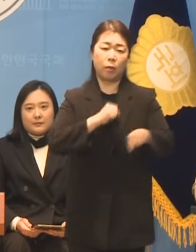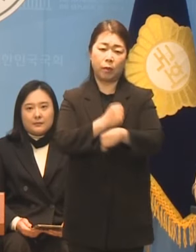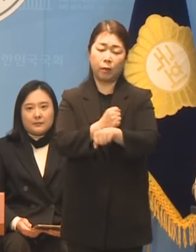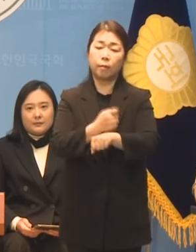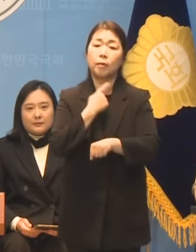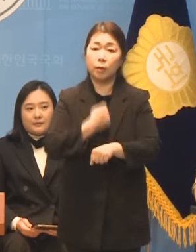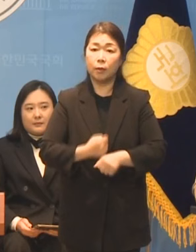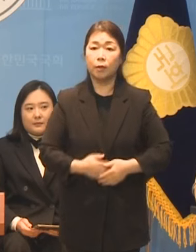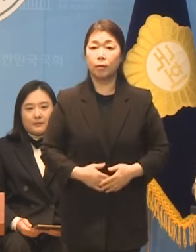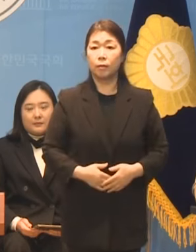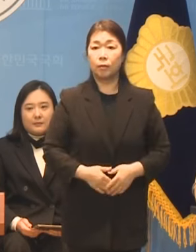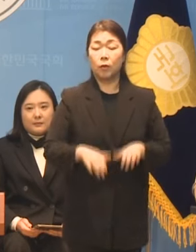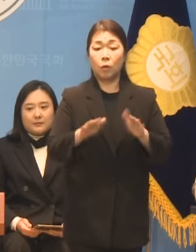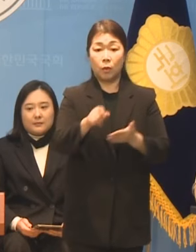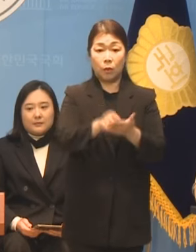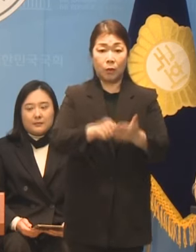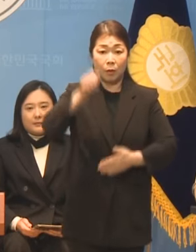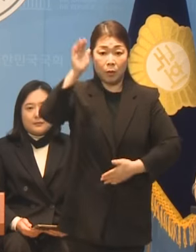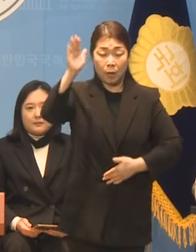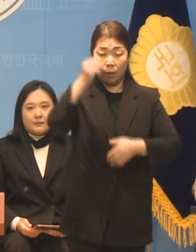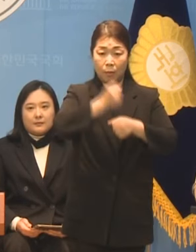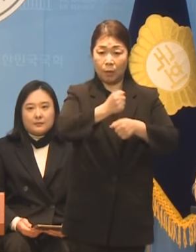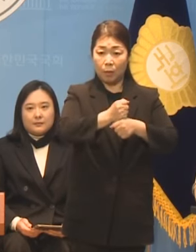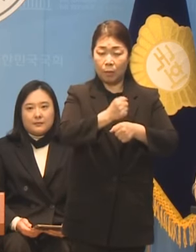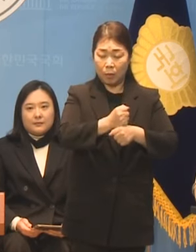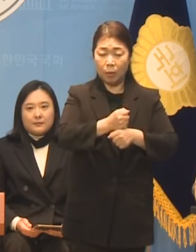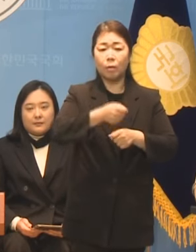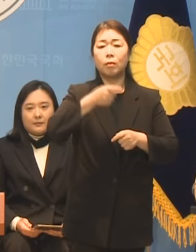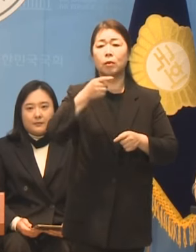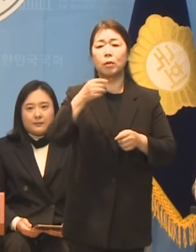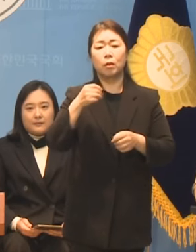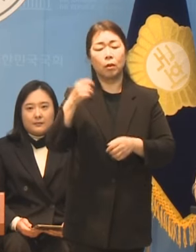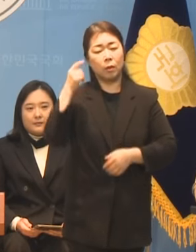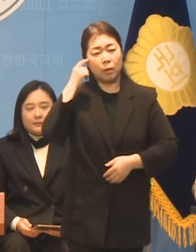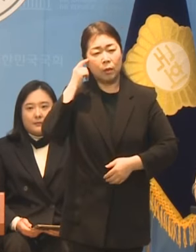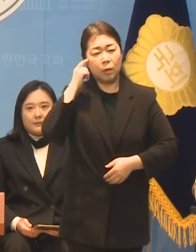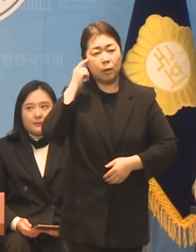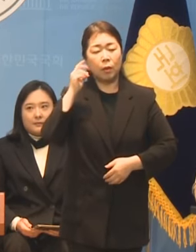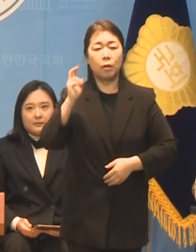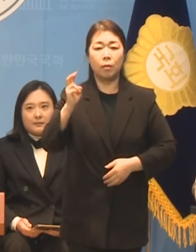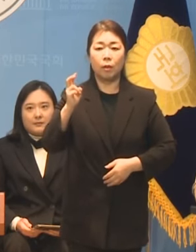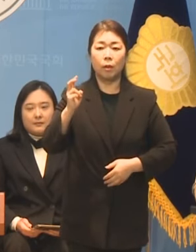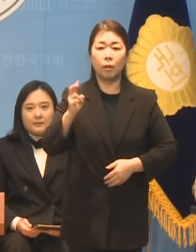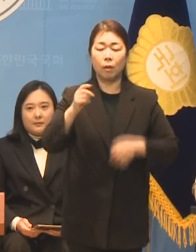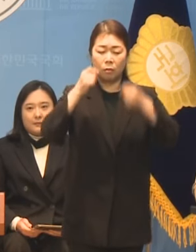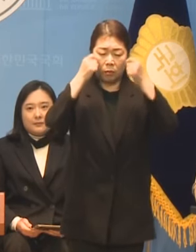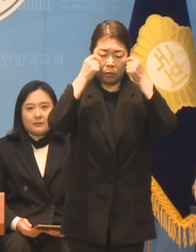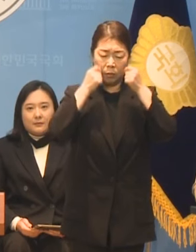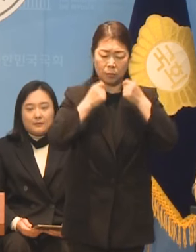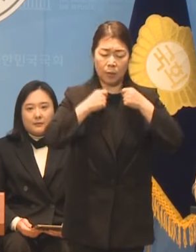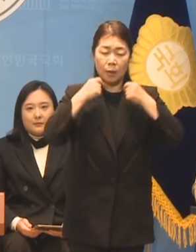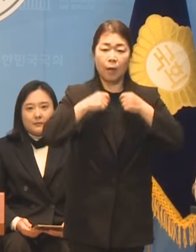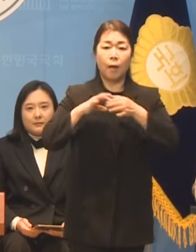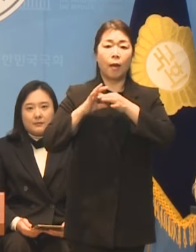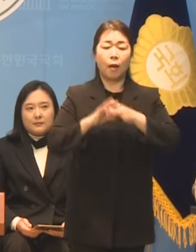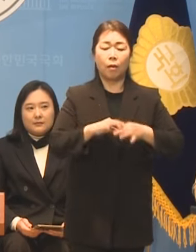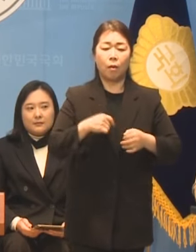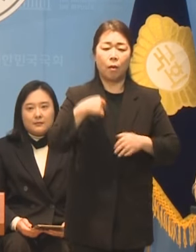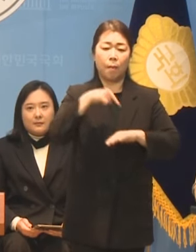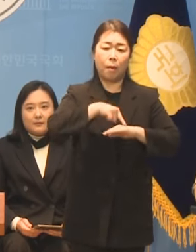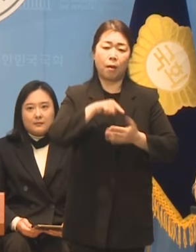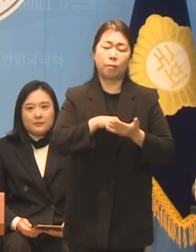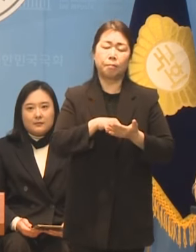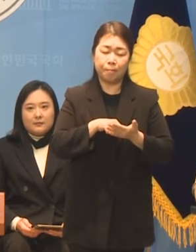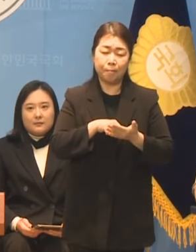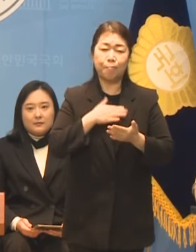오늘 이 기자회견 문을 작성하시면서 아마 계속 눈물을 흘리셨다 그런